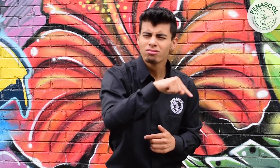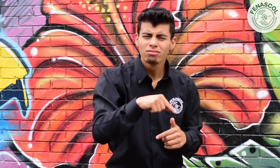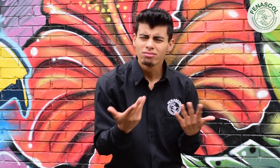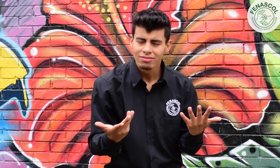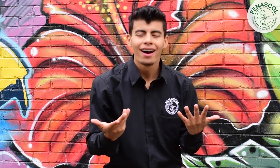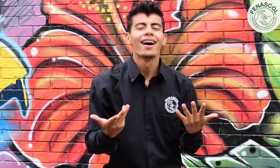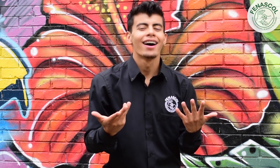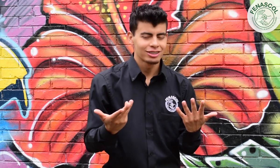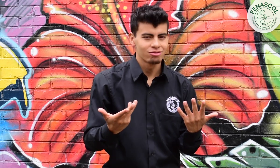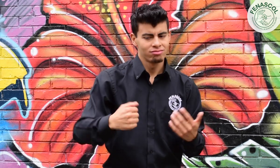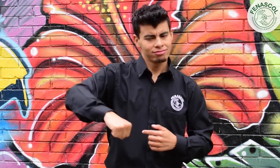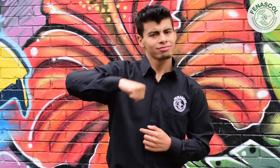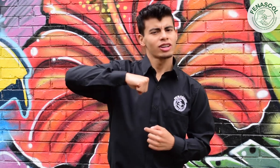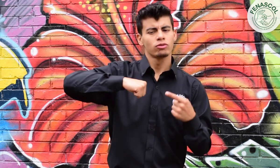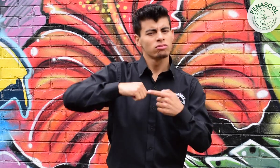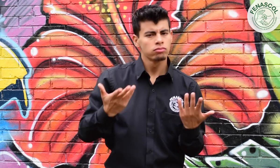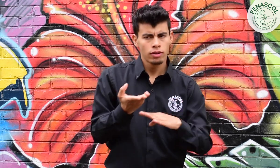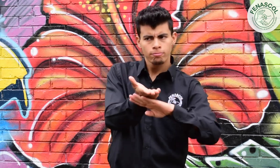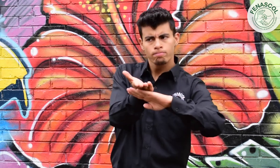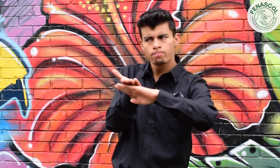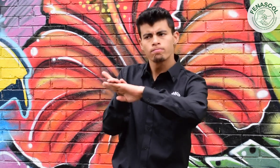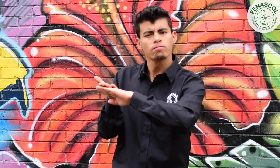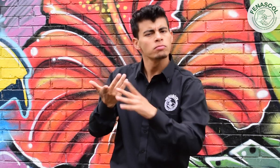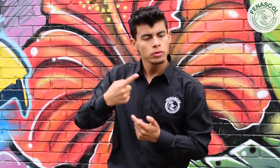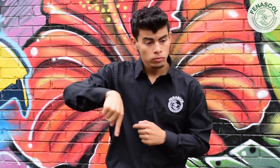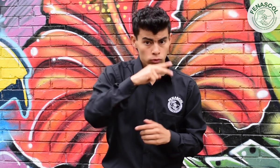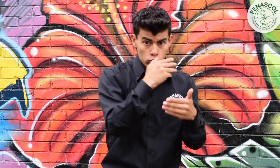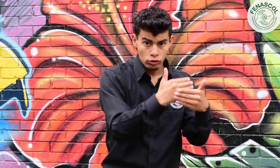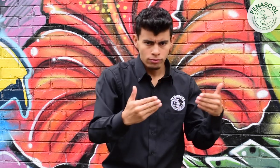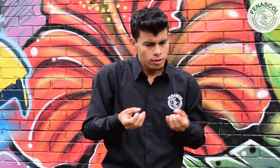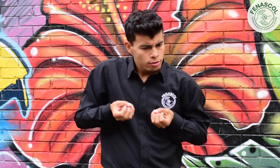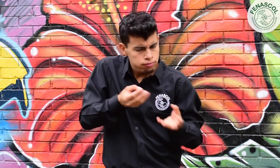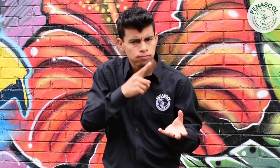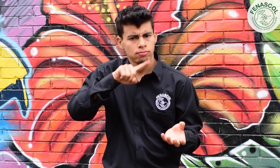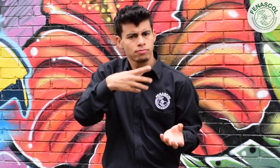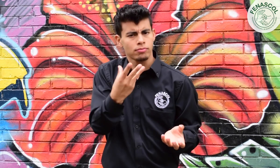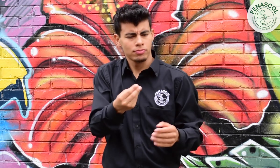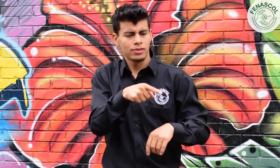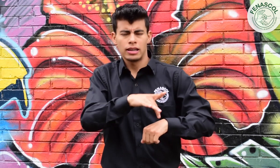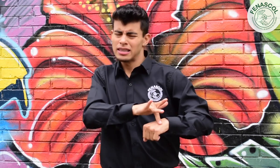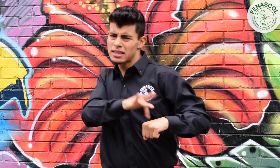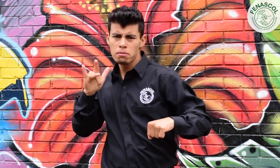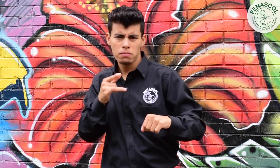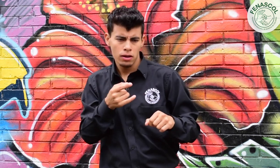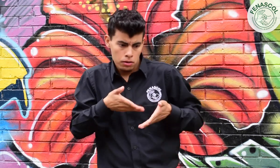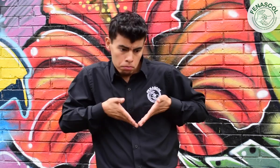se les pueda dar esta lengua nativa. En otras palabras, que desde su nacimiento y en los primeros años